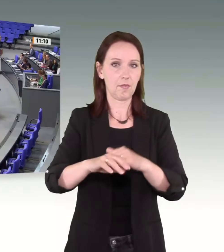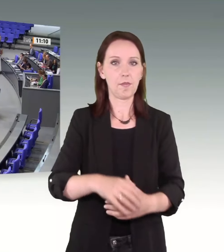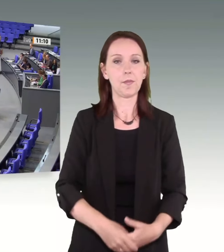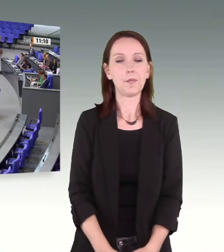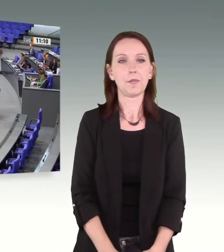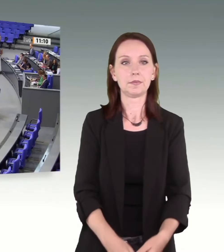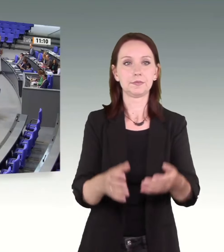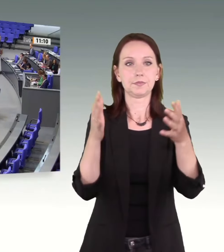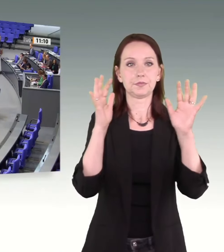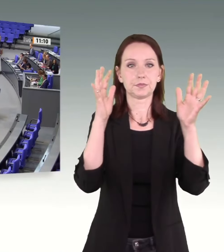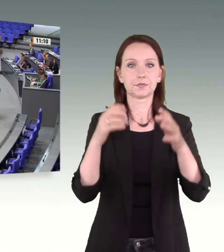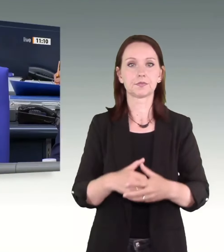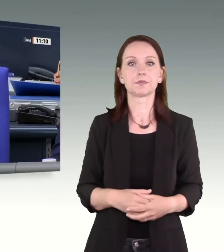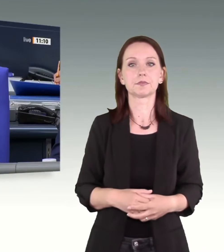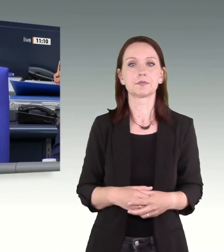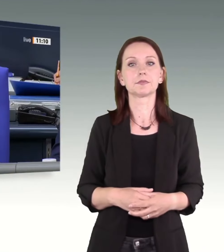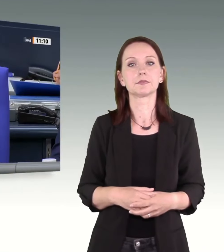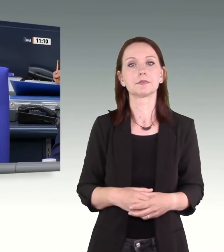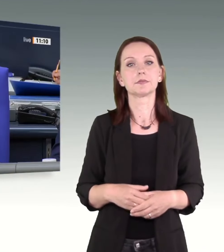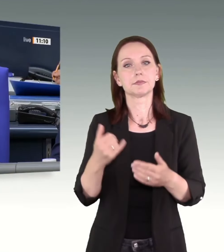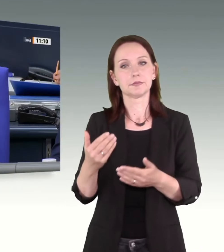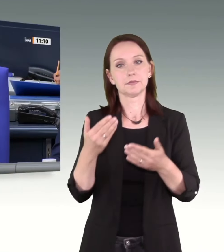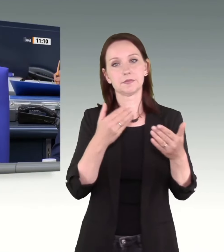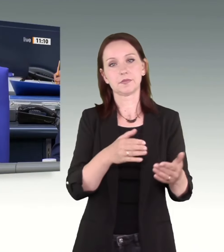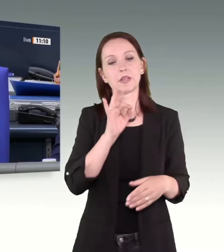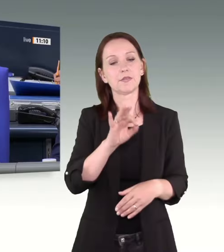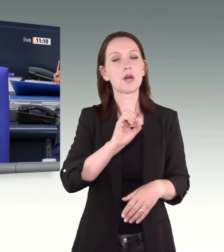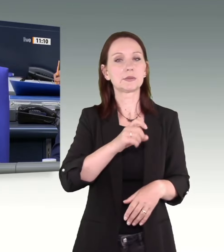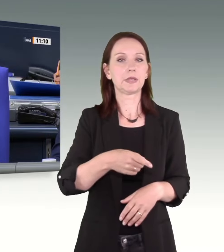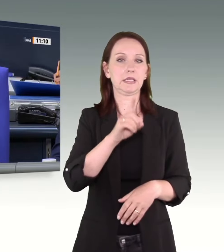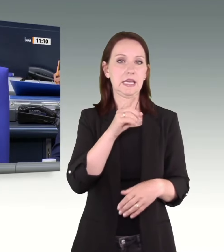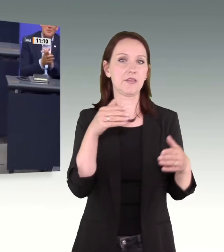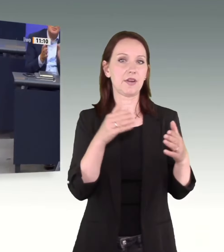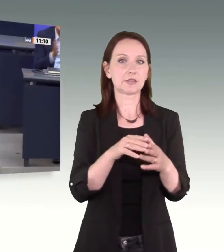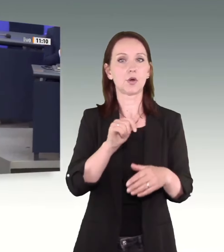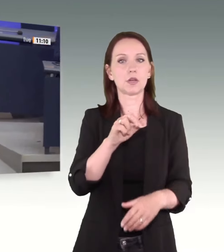Das Wort hat die Kollegin Ariane Fescher für die SPD-Fraktion.